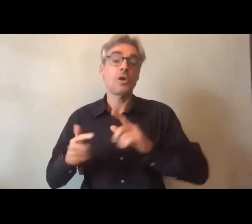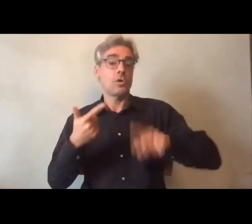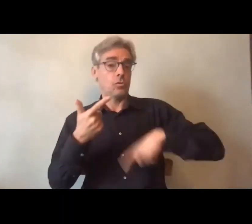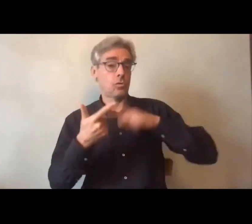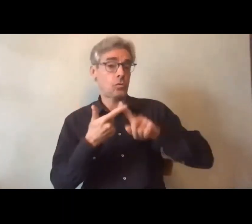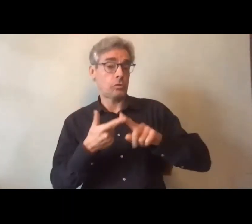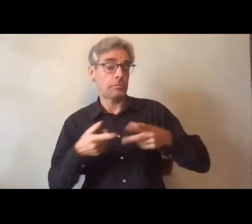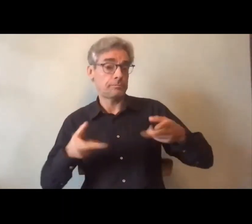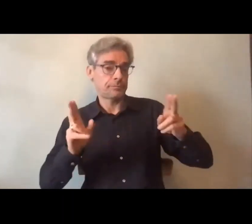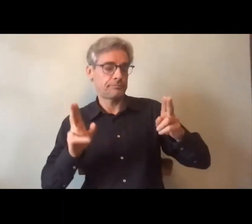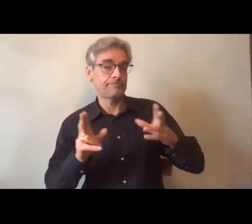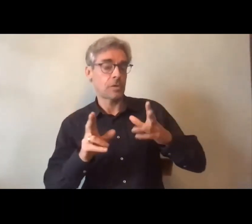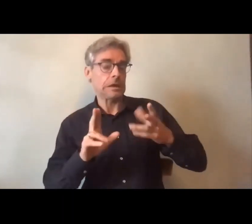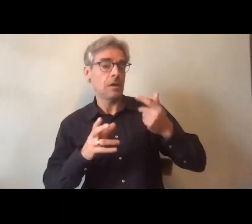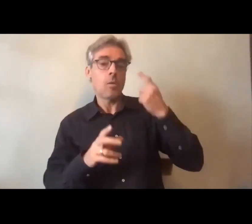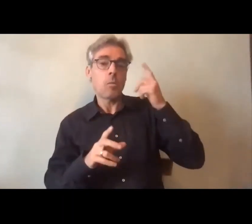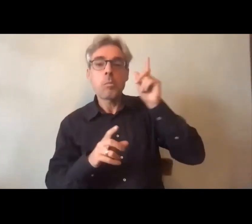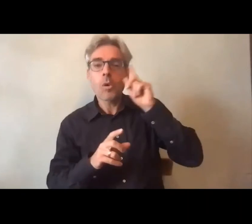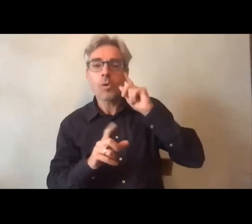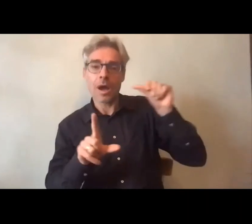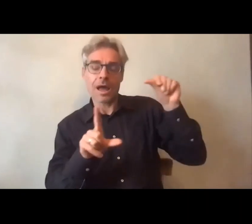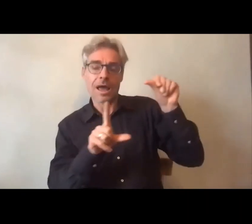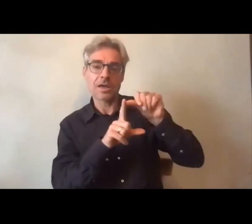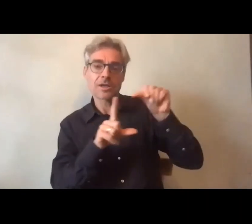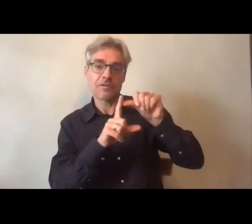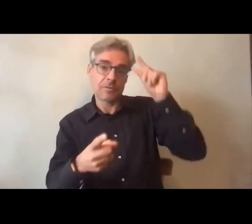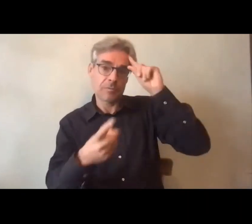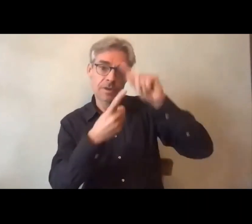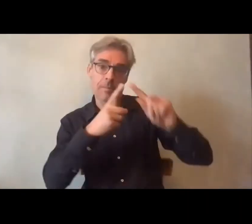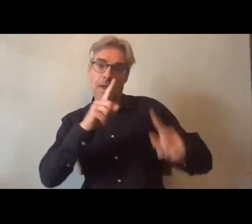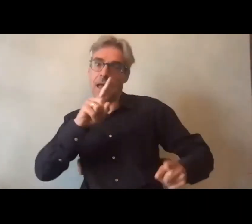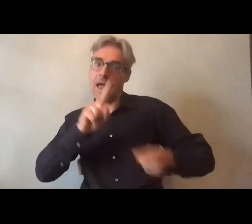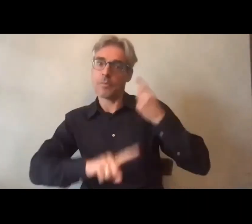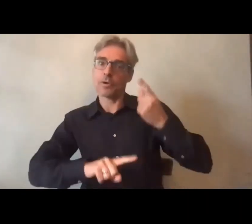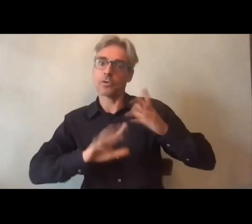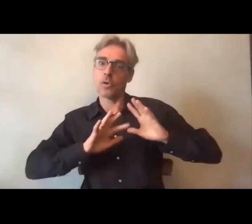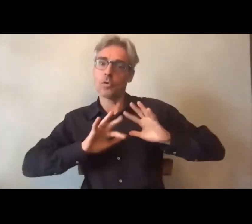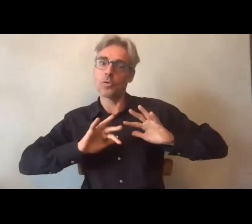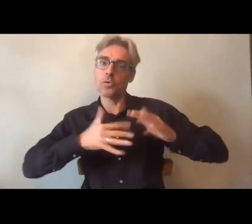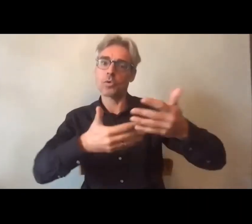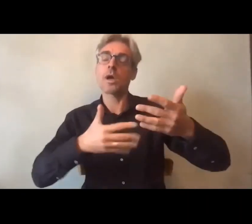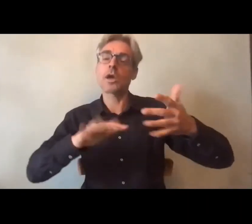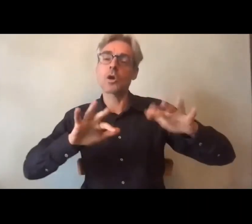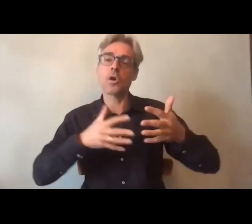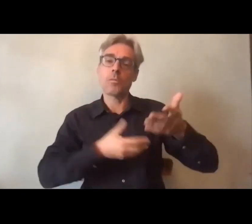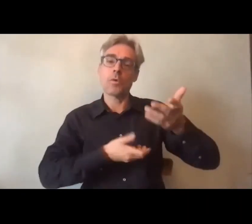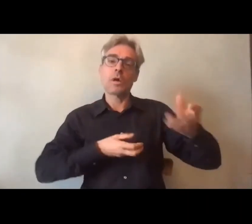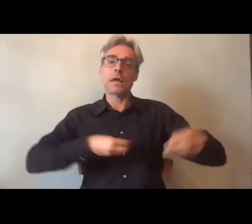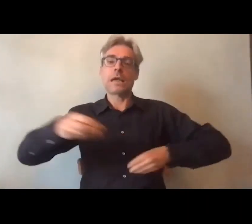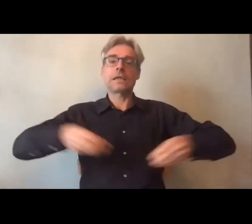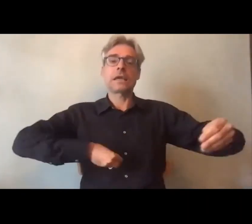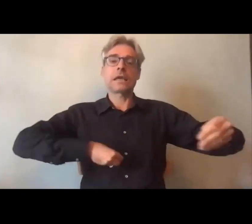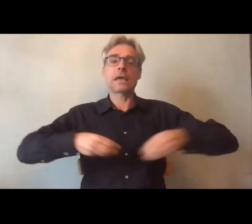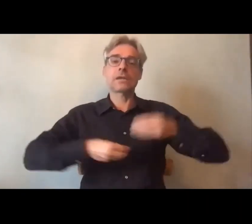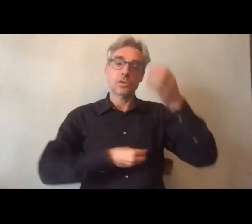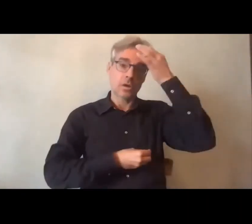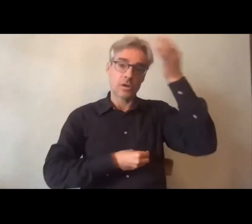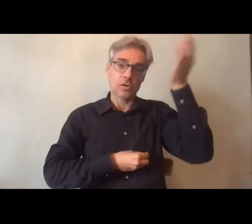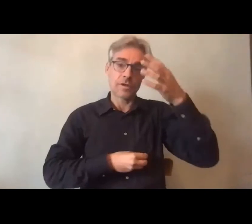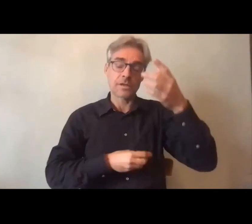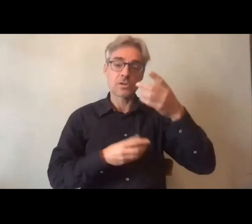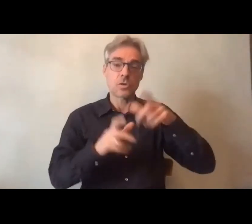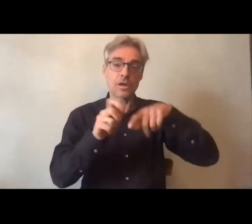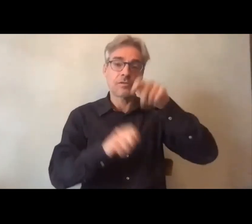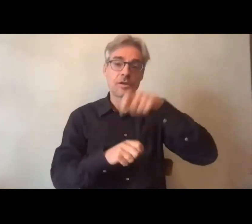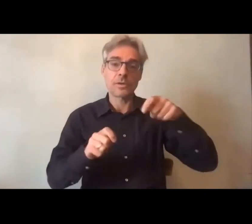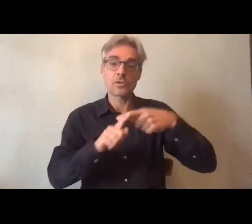la GEPHIP ce sujet est un sujet extrêmement important et comment il est conduit au sein de la direction de l'innovation de l'évaluation et